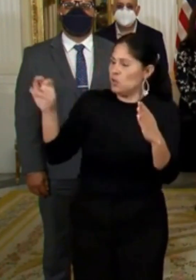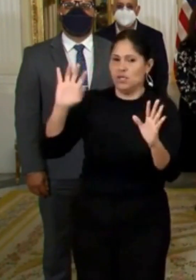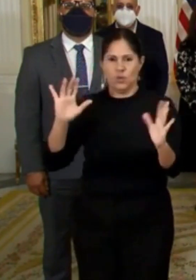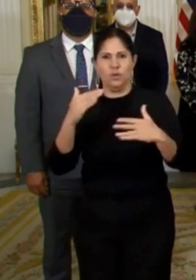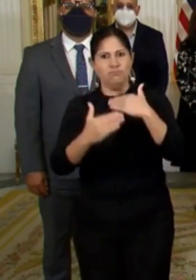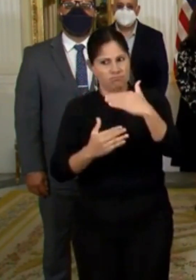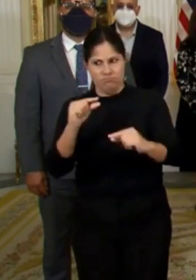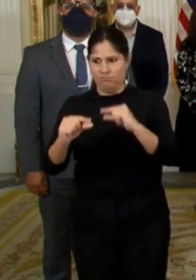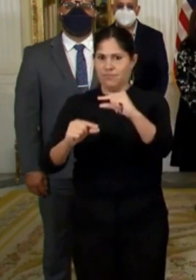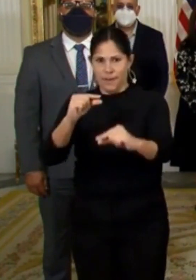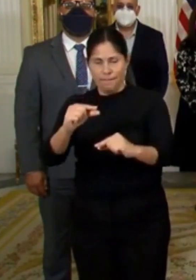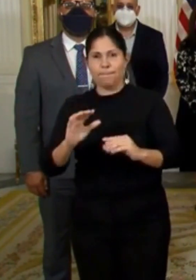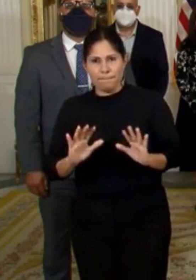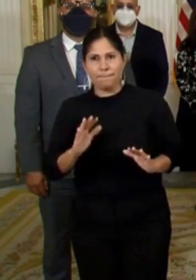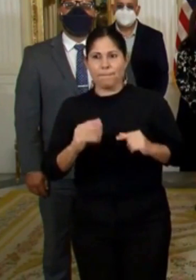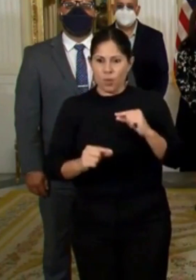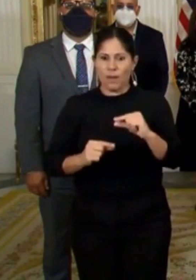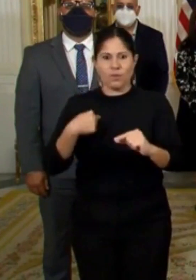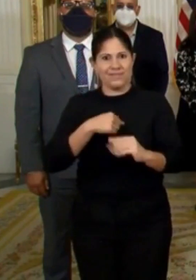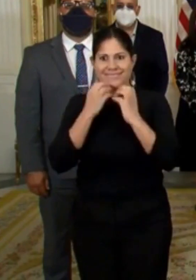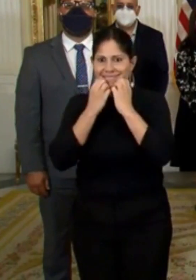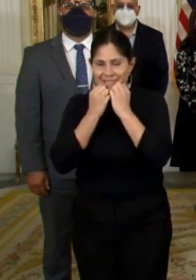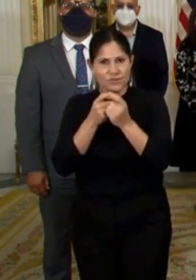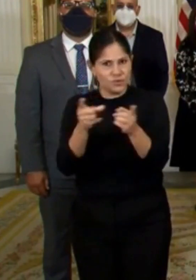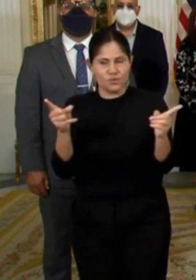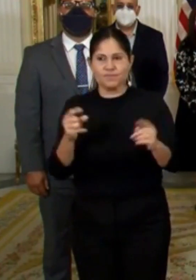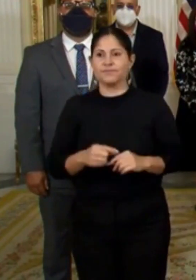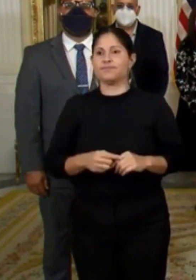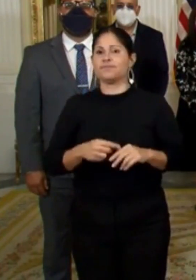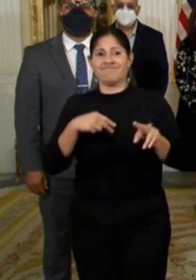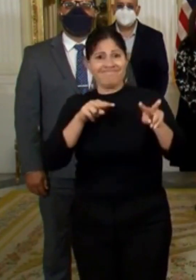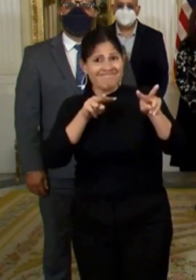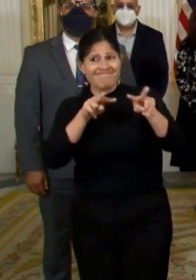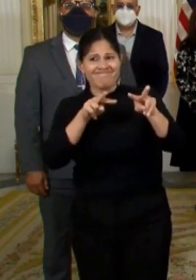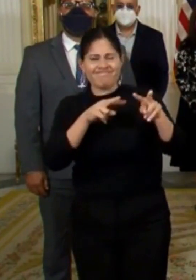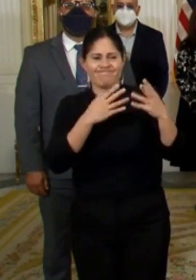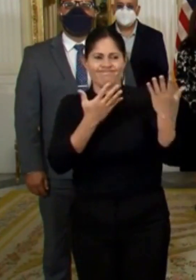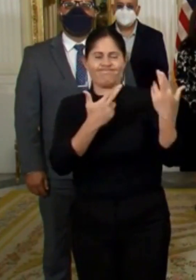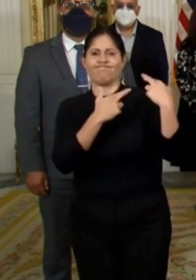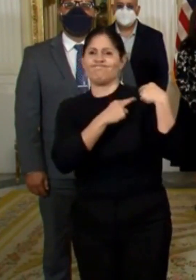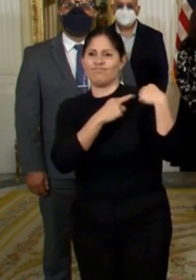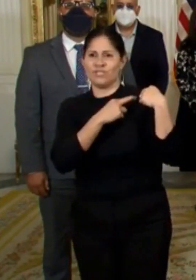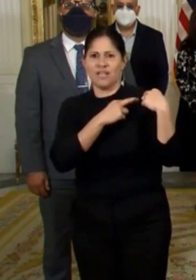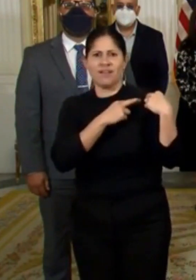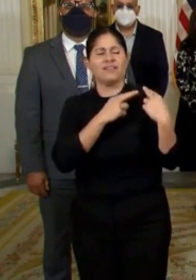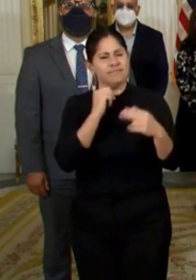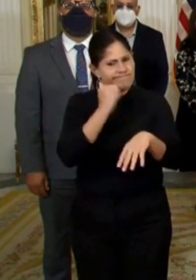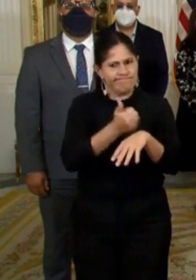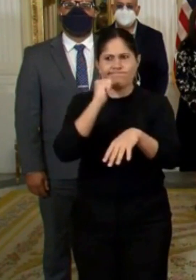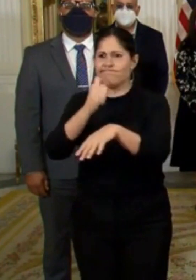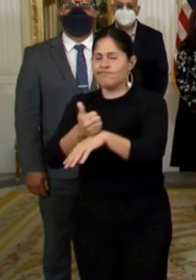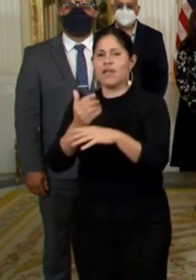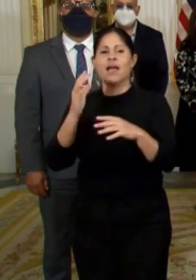a paso, paulatinamente, caminando con la responsabilidad hacia el restablecimiento de nuestra normalidad social